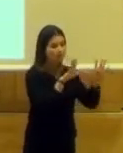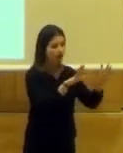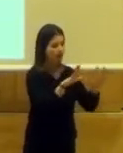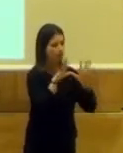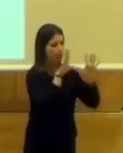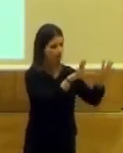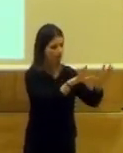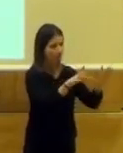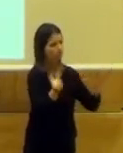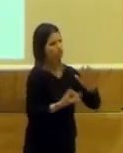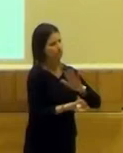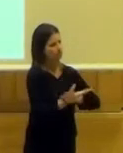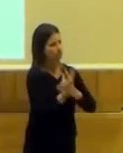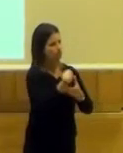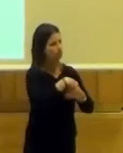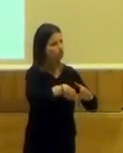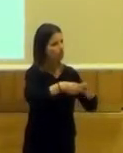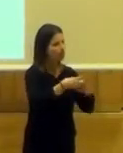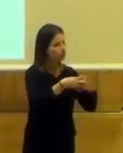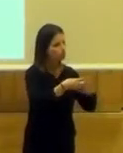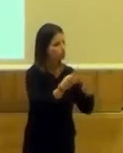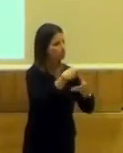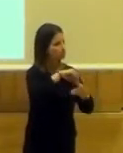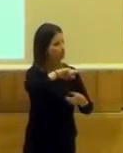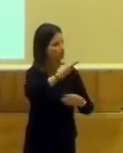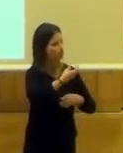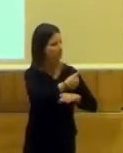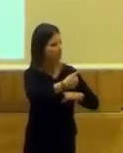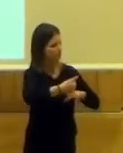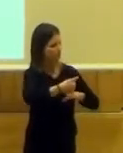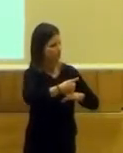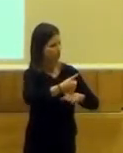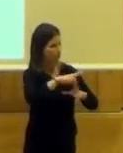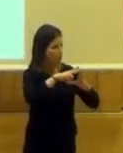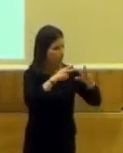y se creó dentro de la cultura de la institución universitaria,